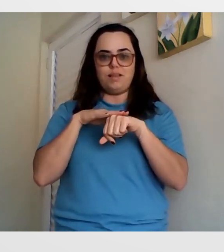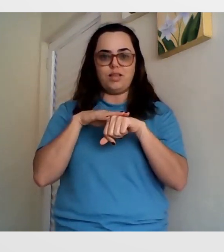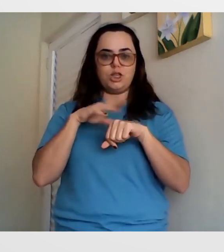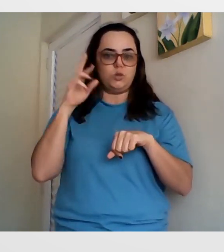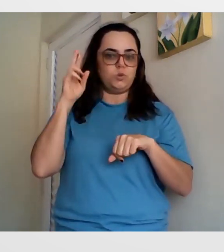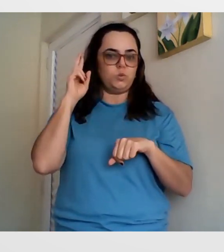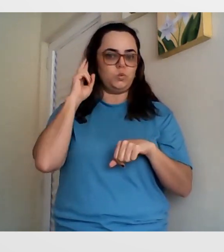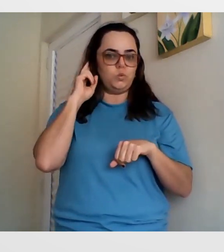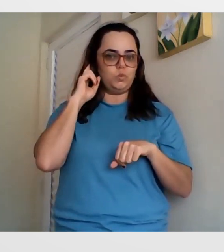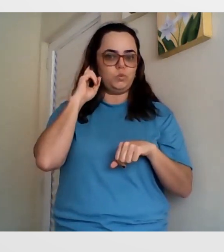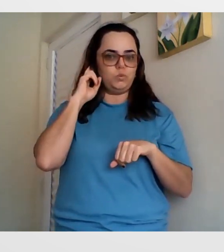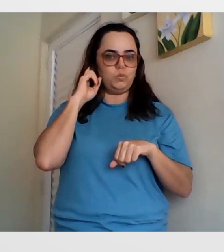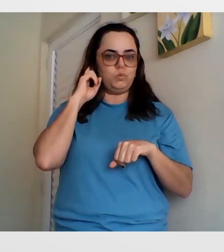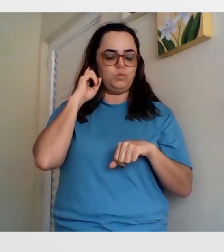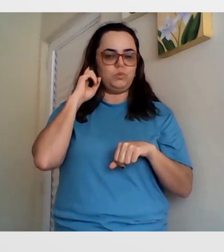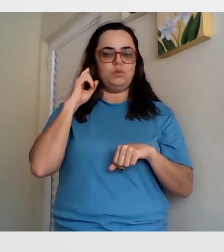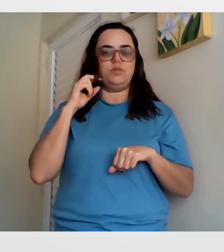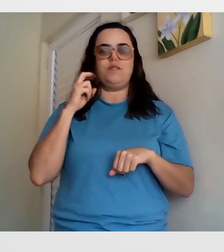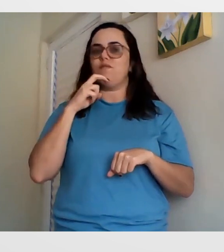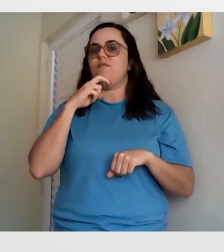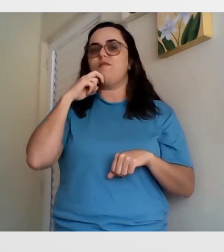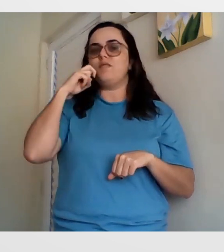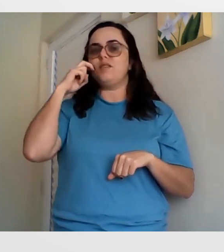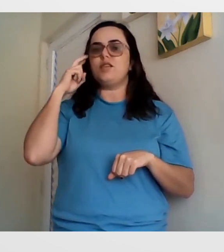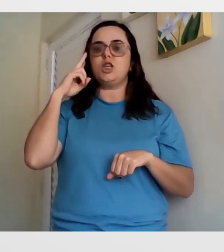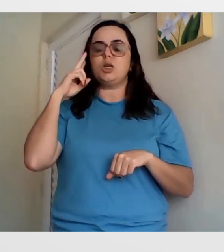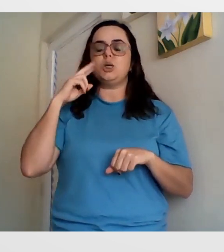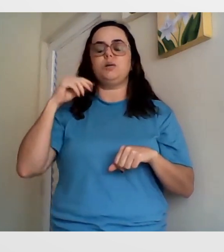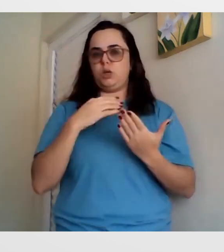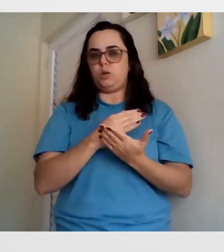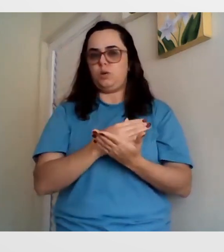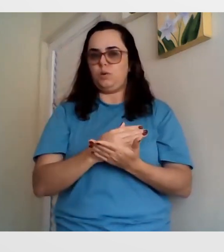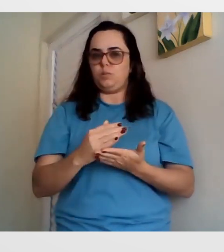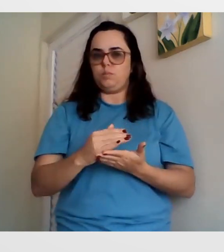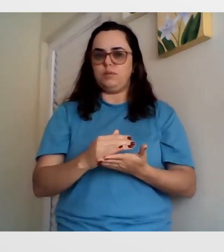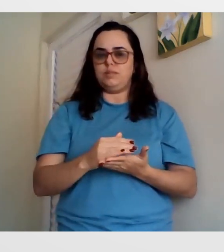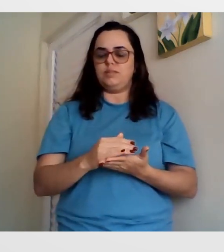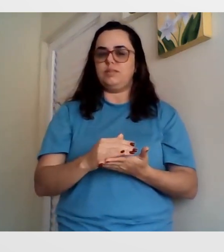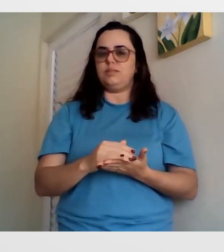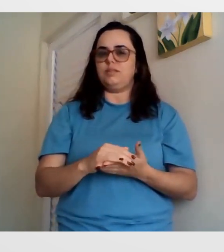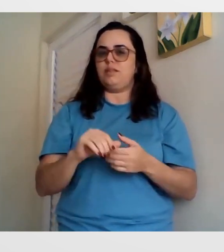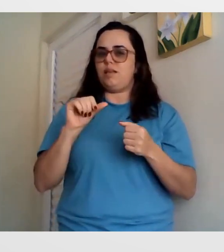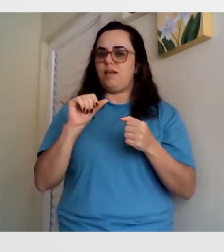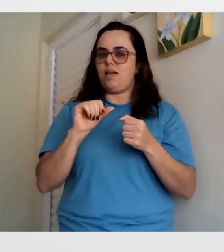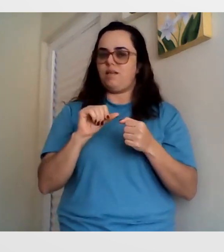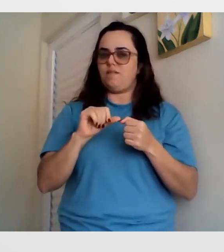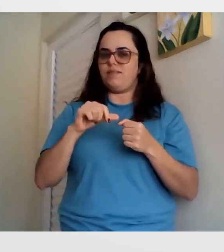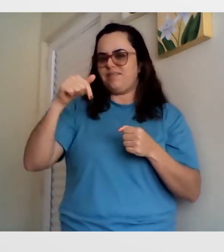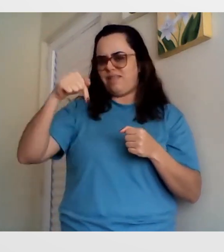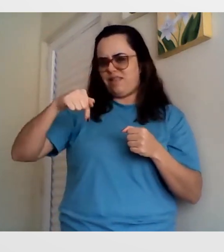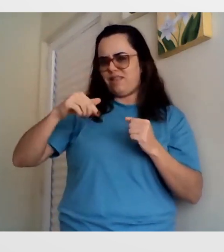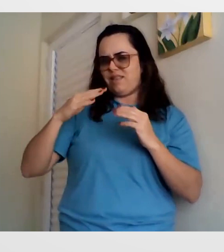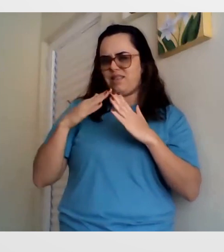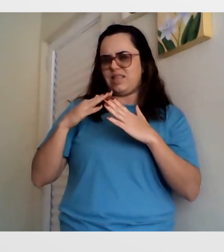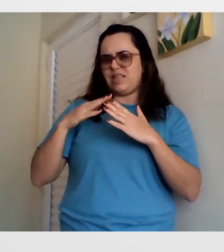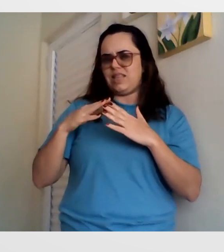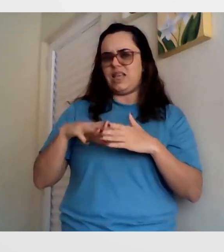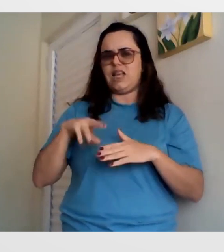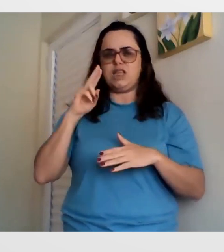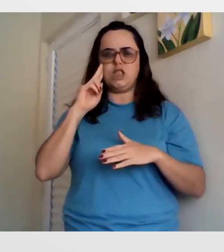feliz porque eu lembrei que eu estudava Libras desde os meus 20 anos de idade, mas mesmo assim eu não conseguia comunicar com